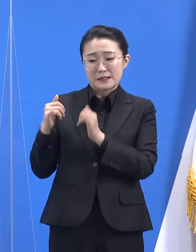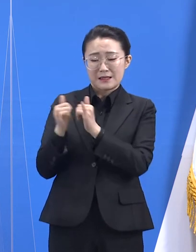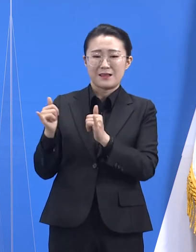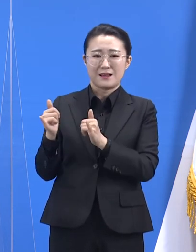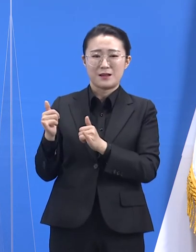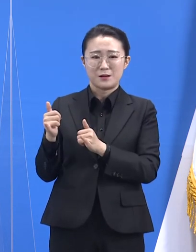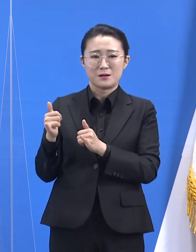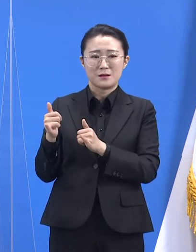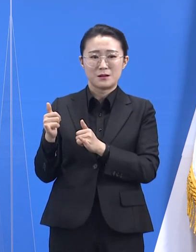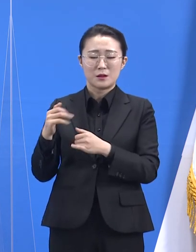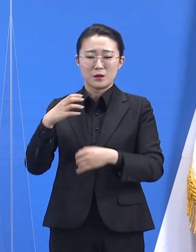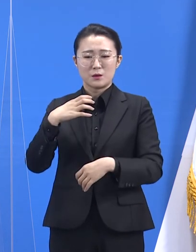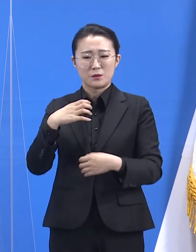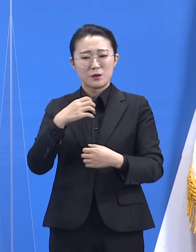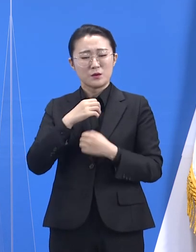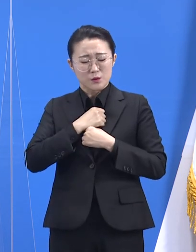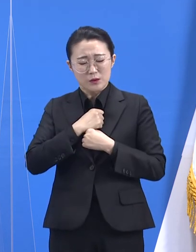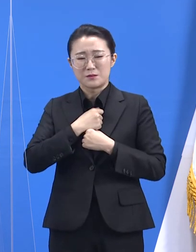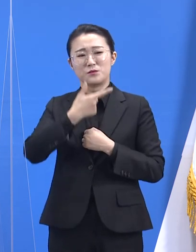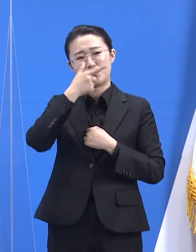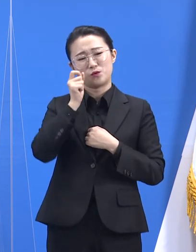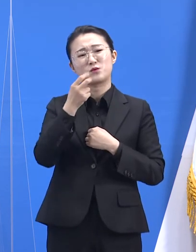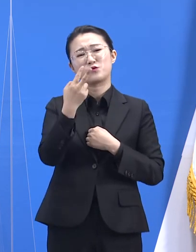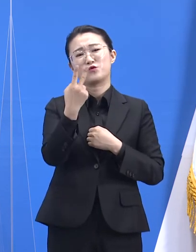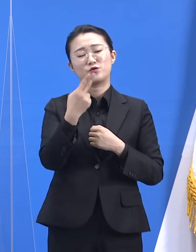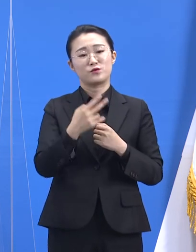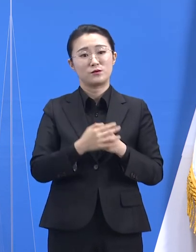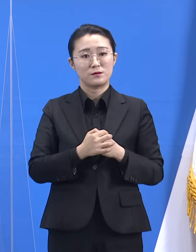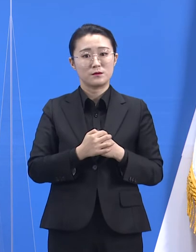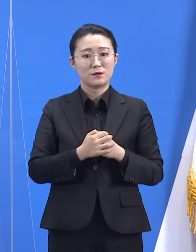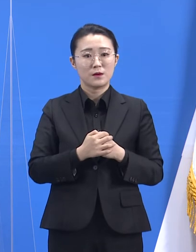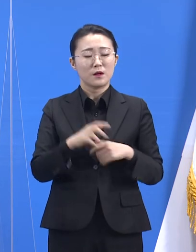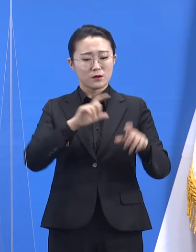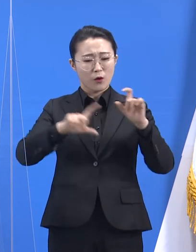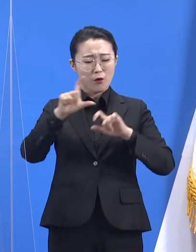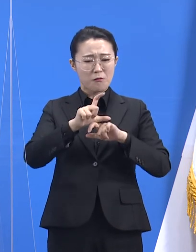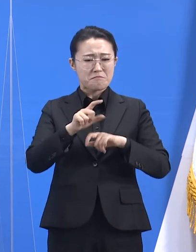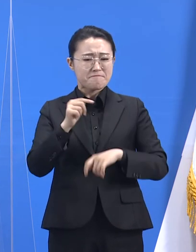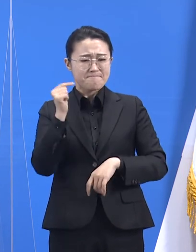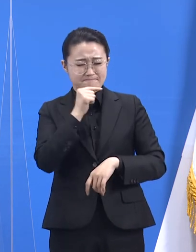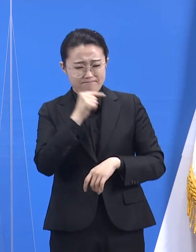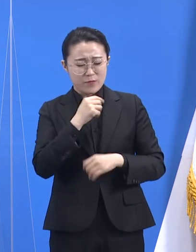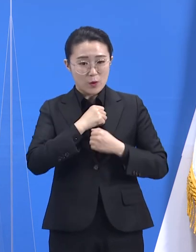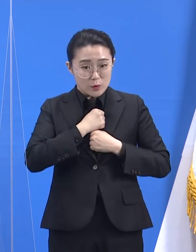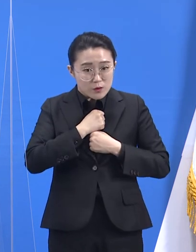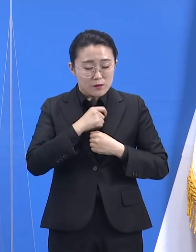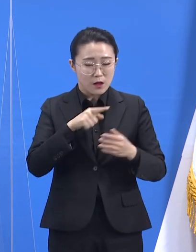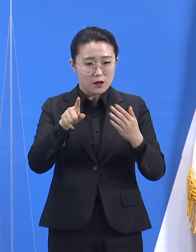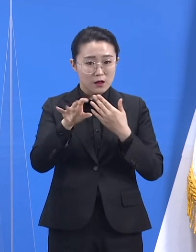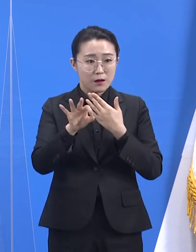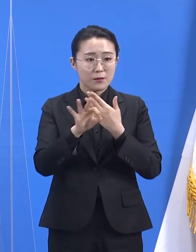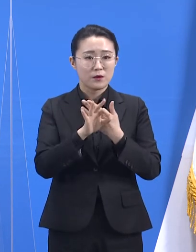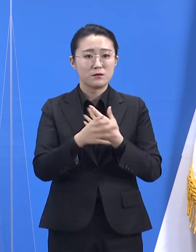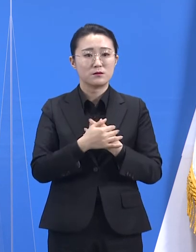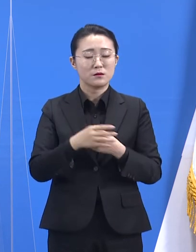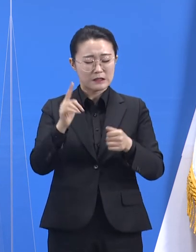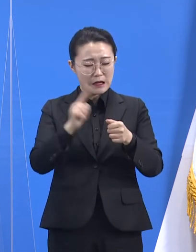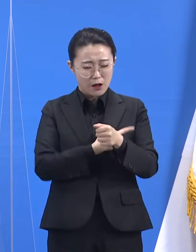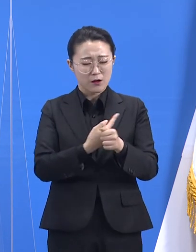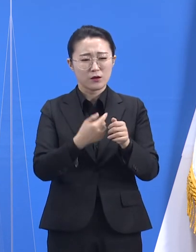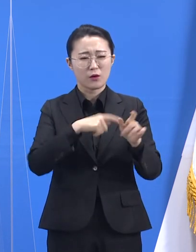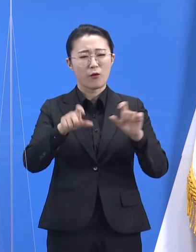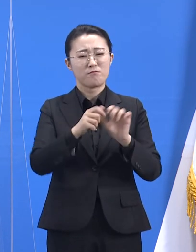조기 발견에 대한 경각심이 높았다면 추가 확산을 막을 수 있었을 것으로 추정되는 사례입니다.